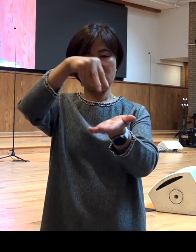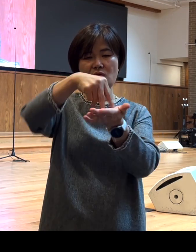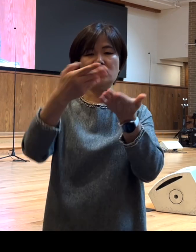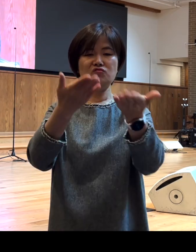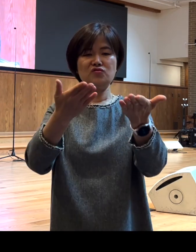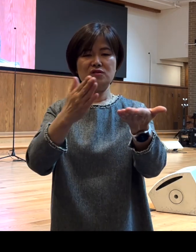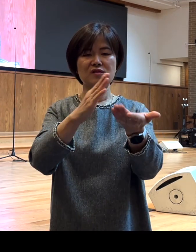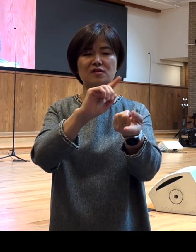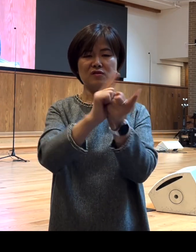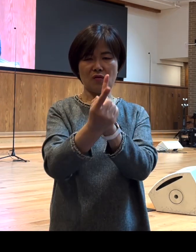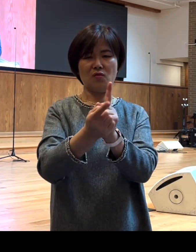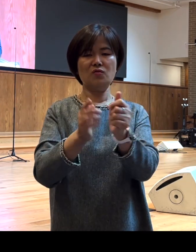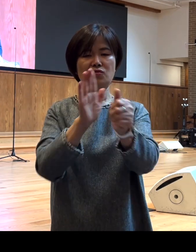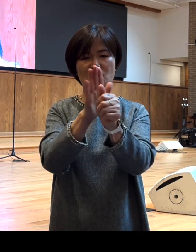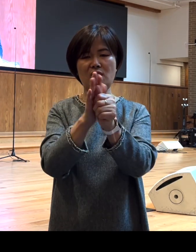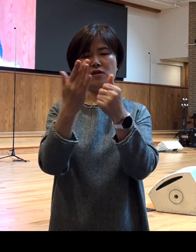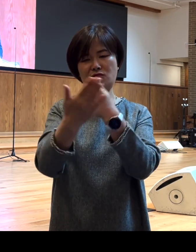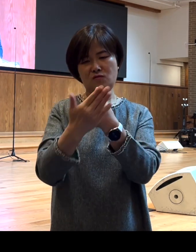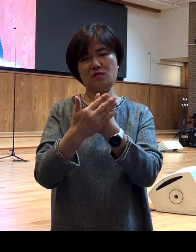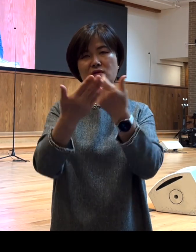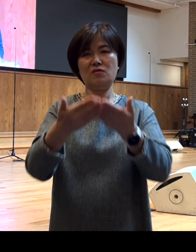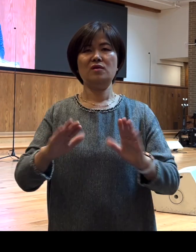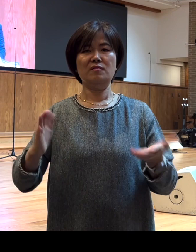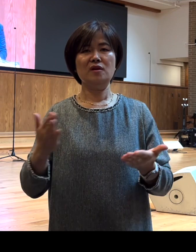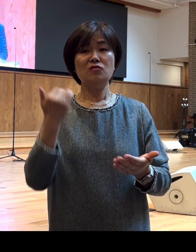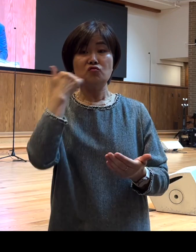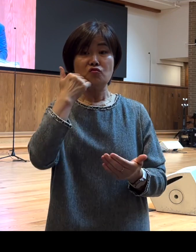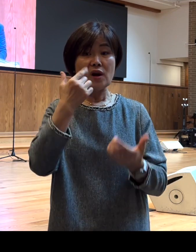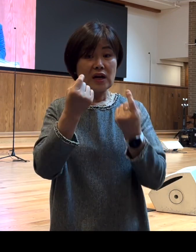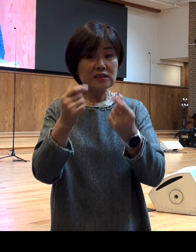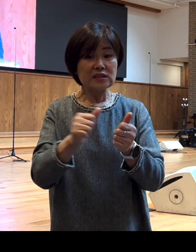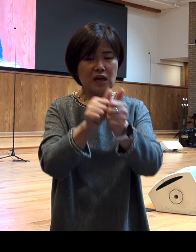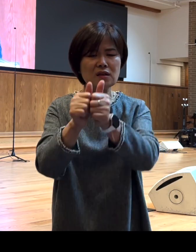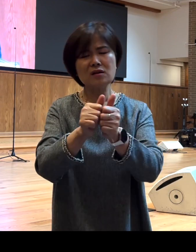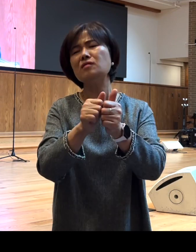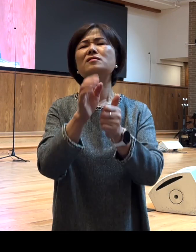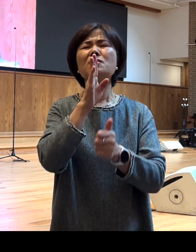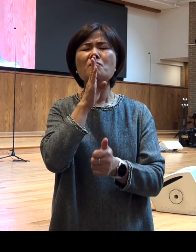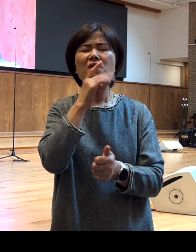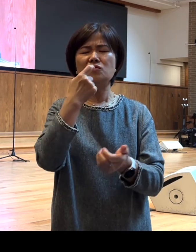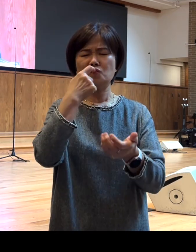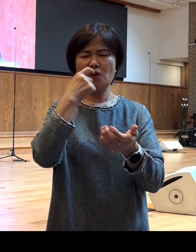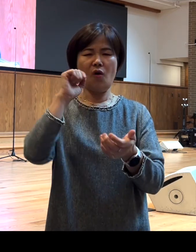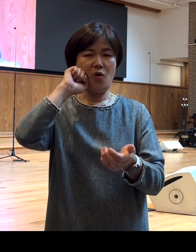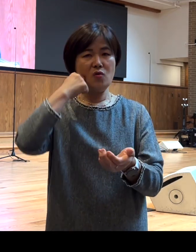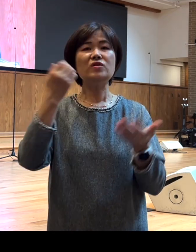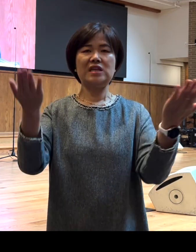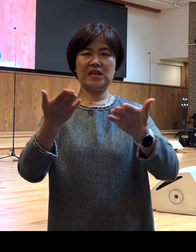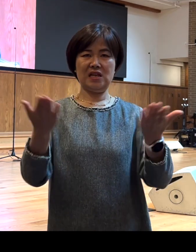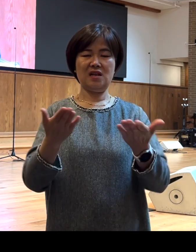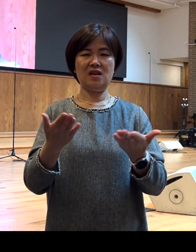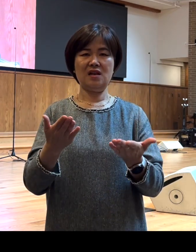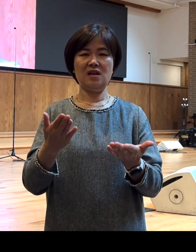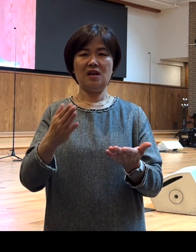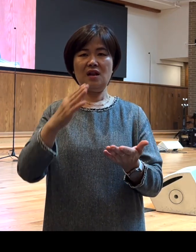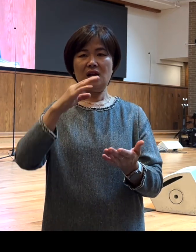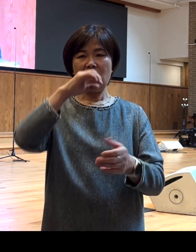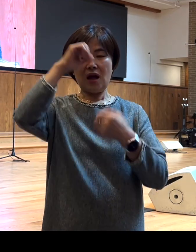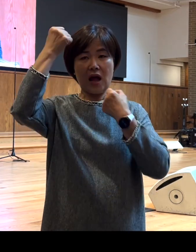합니다 그럼 사실 누구와 함께 간다고 하는 것 결코 쉬운 일 아닙니다 아프리카 속담에 빨리